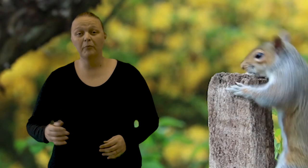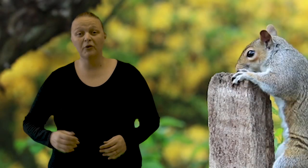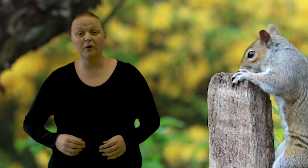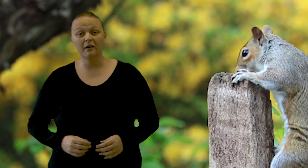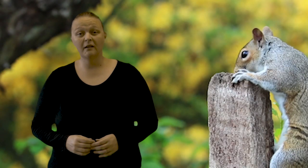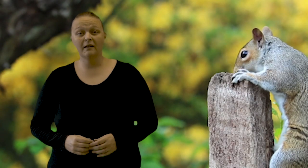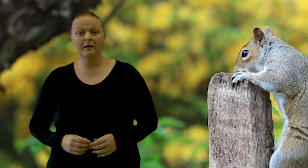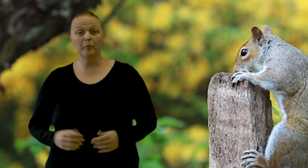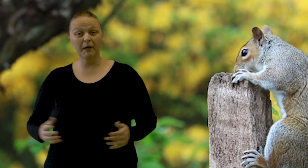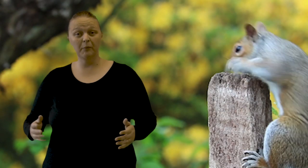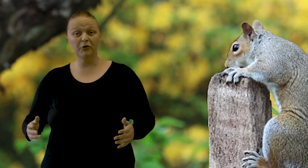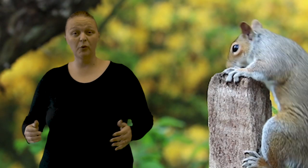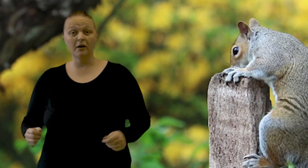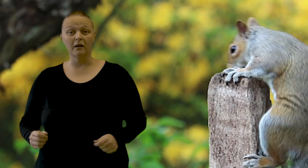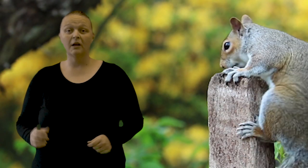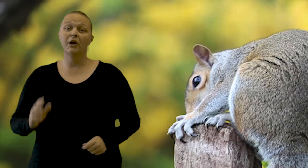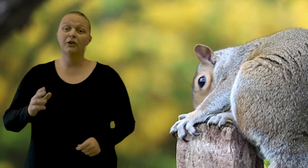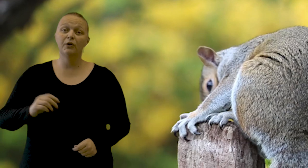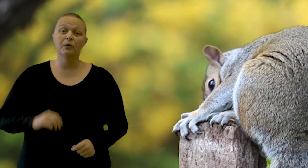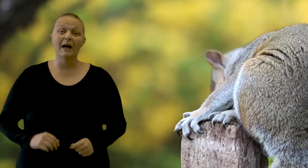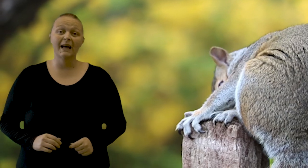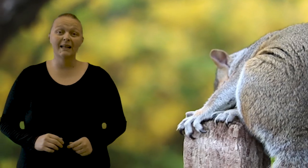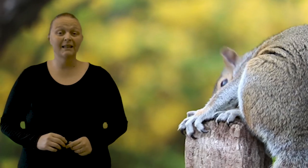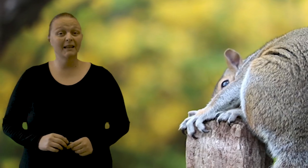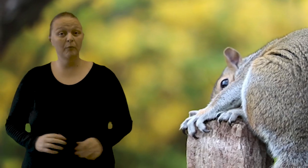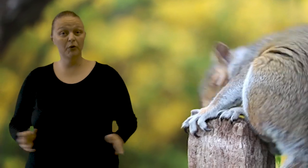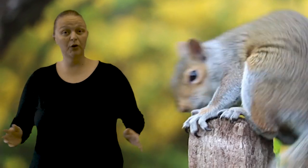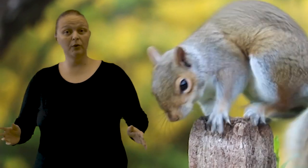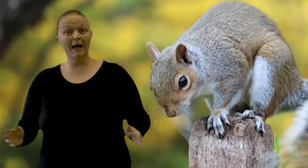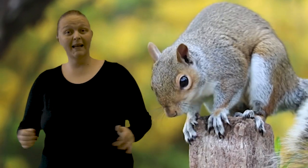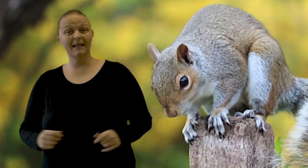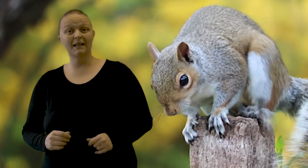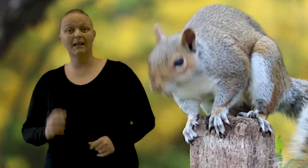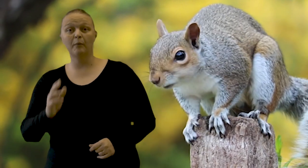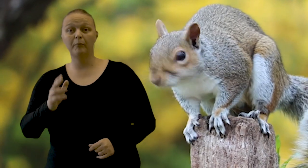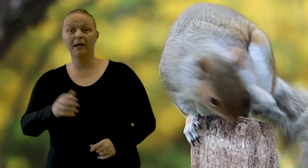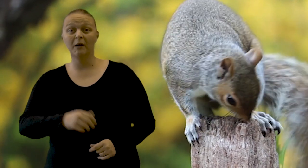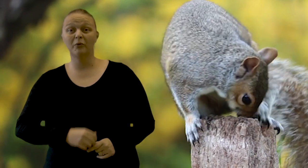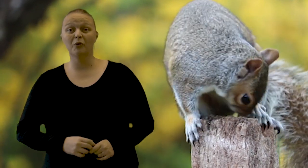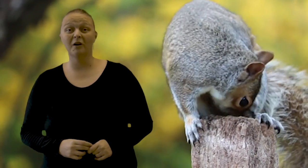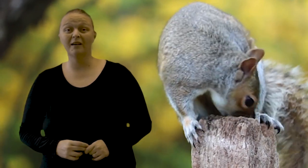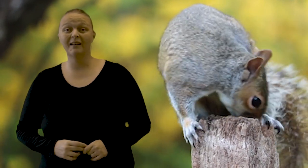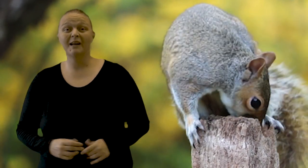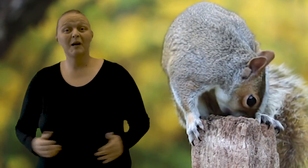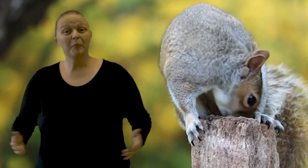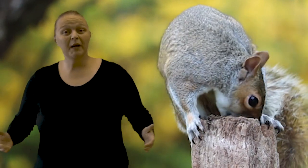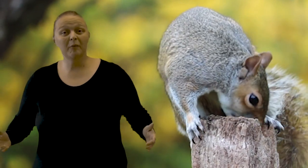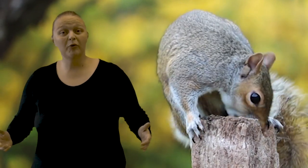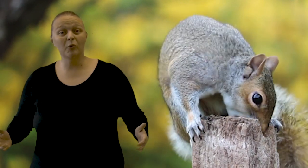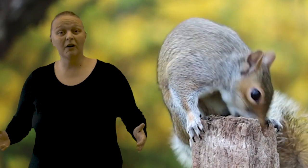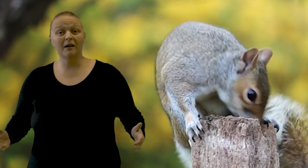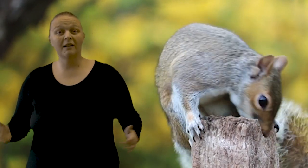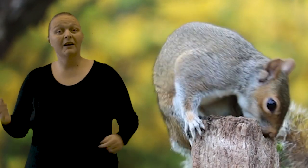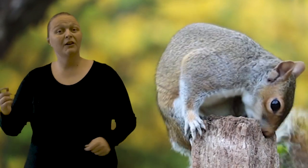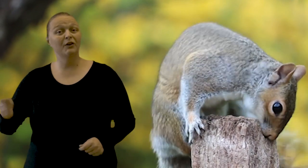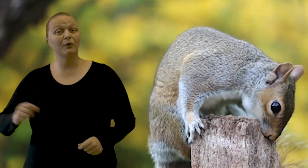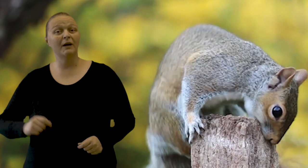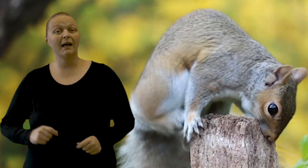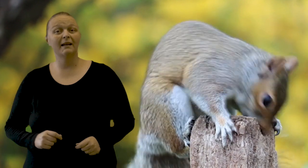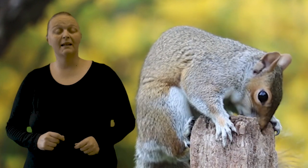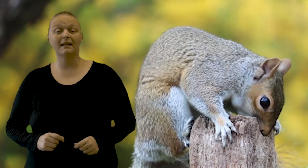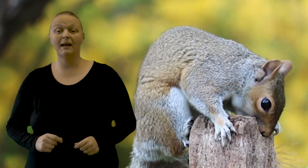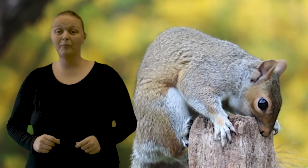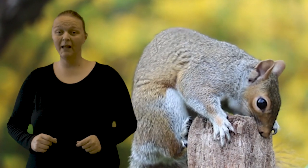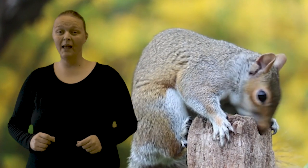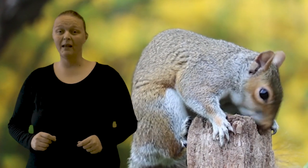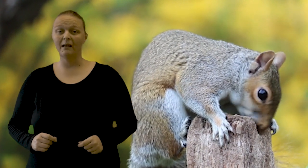Peep squirrel, peep squirrel, do-die-dittle-dum, do-die-dittle-dum. Peep squirrel, peep squirrel, do